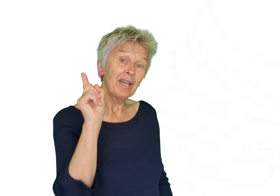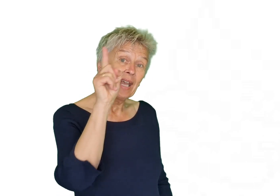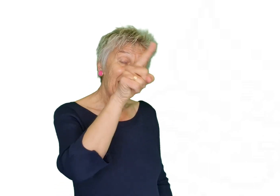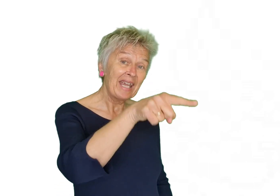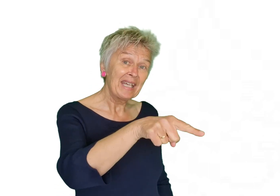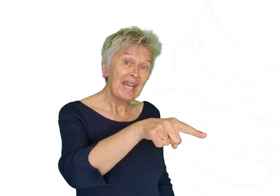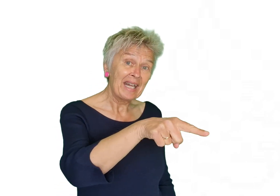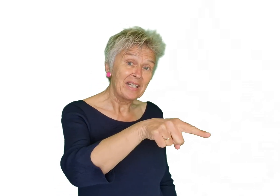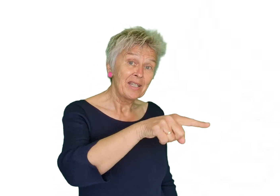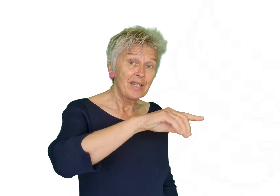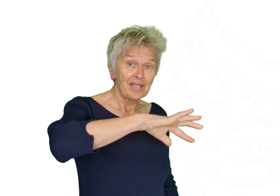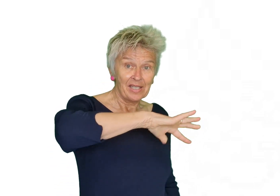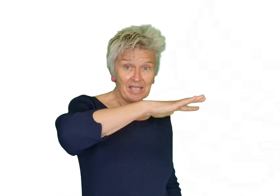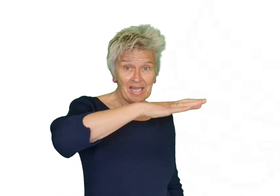ga je naar de zee